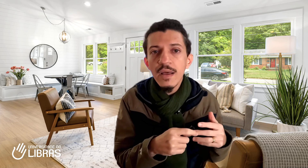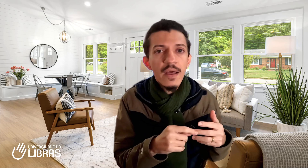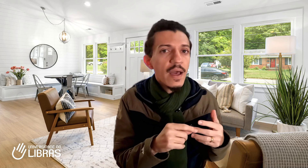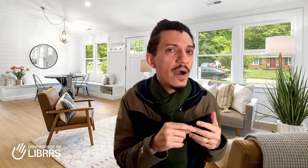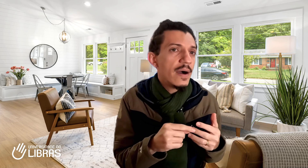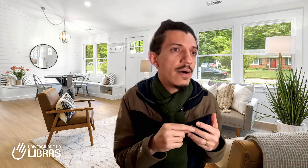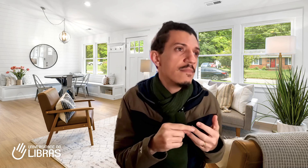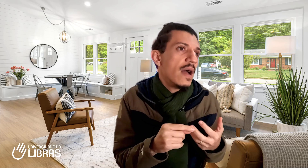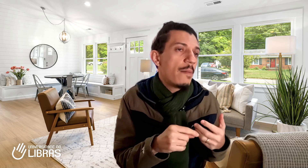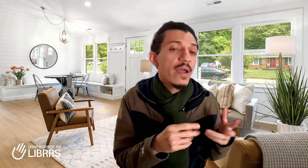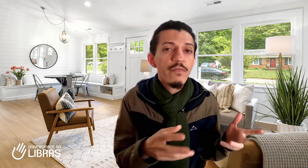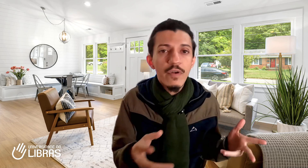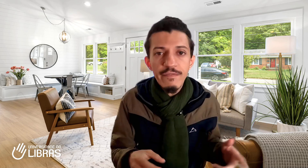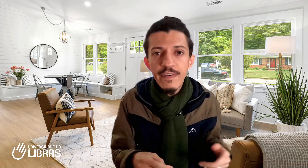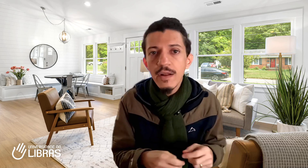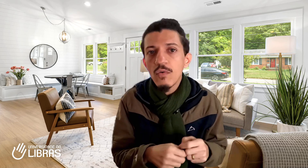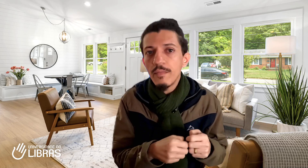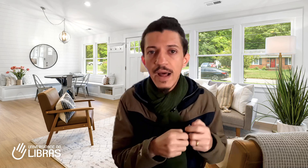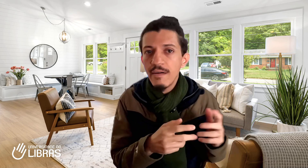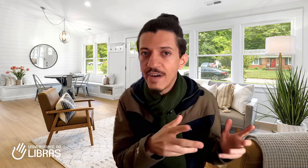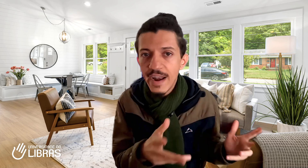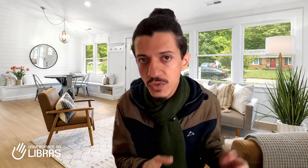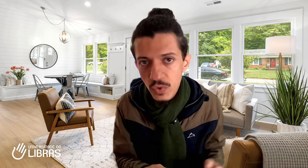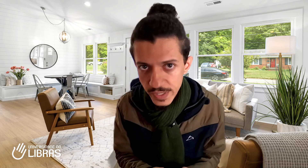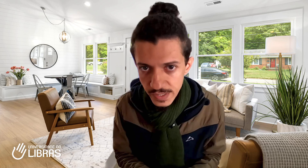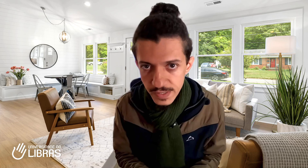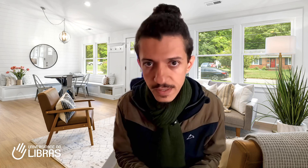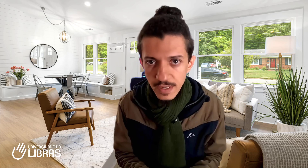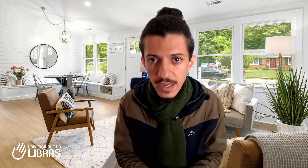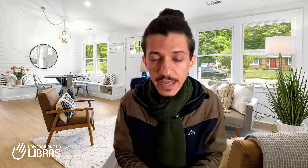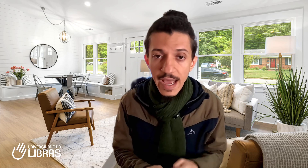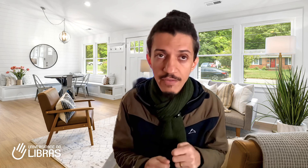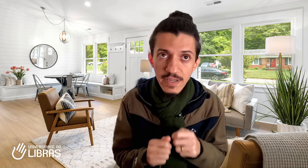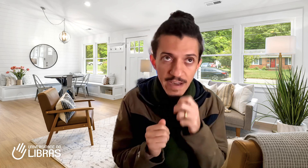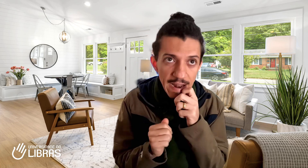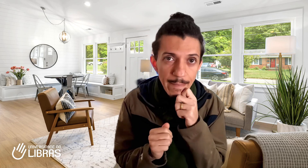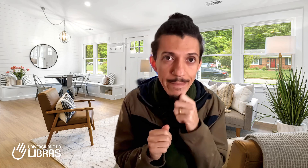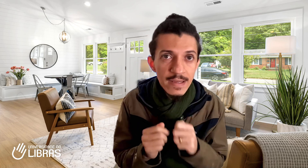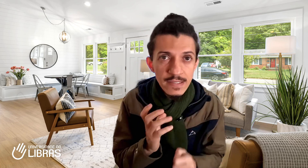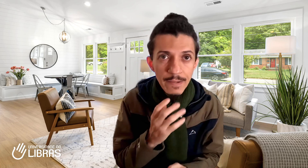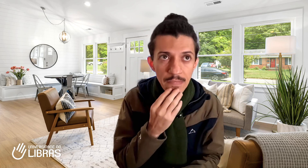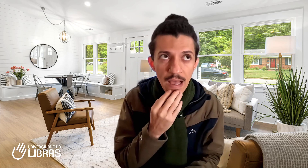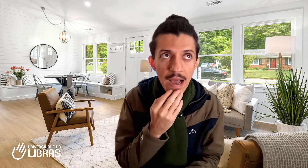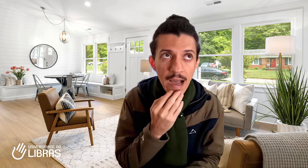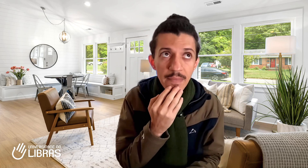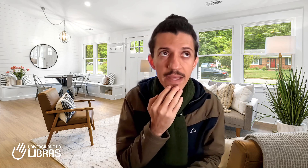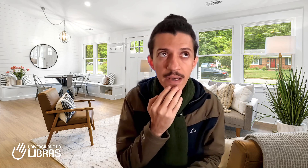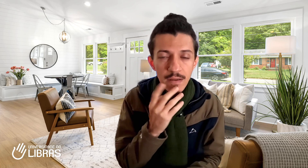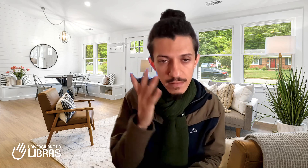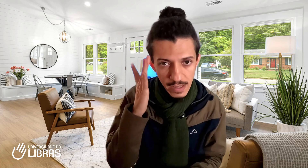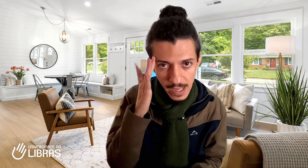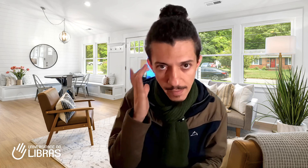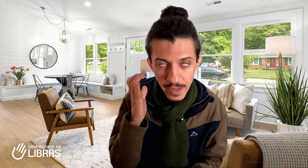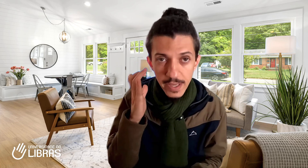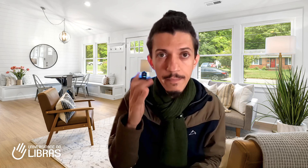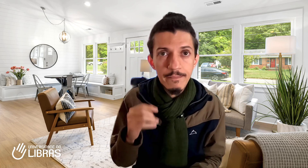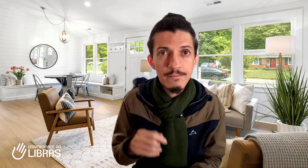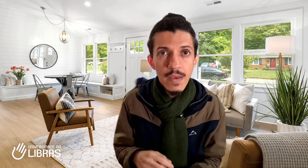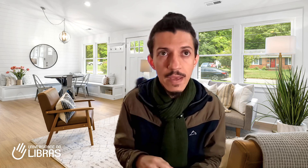amanhã eu vou na feira comprar várias coisas. e aí você vai lá e pega assim, amanhã, amanhã, eu,